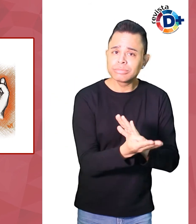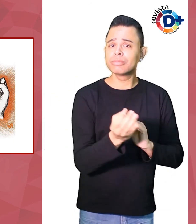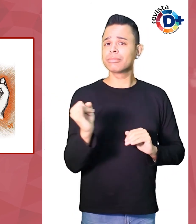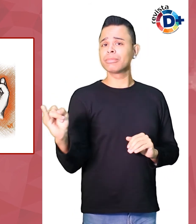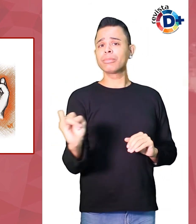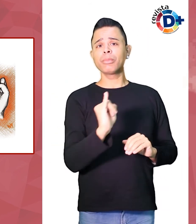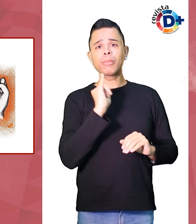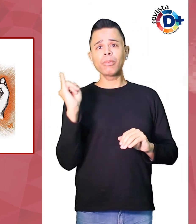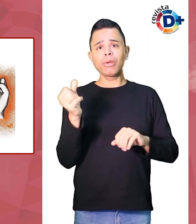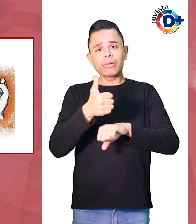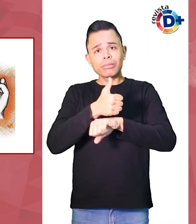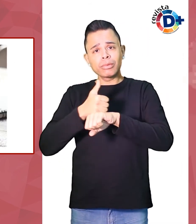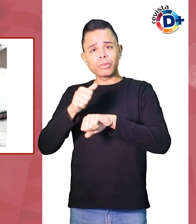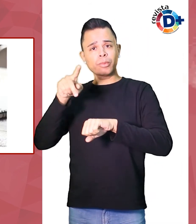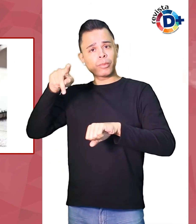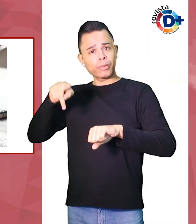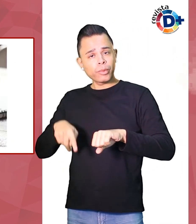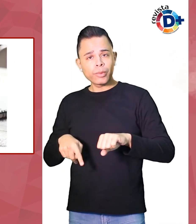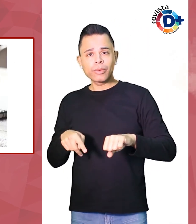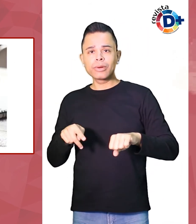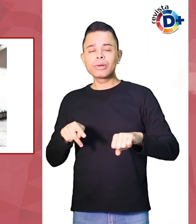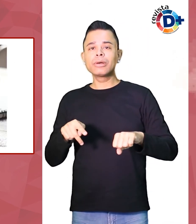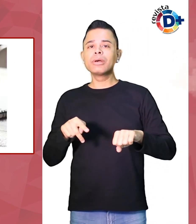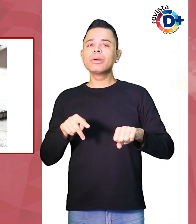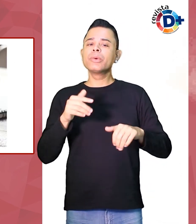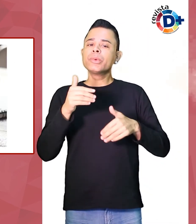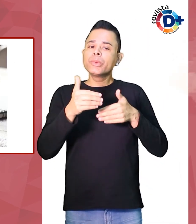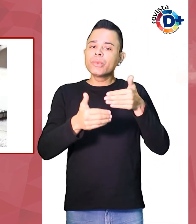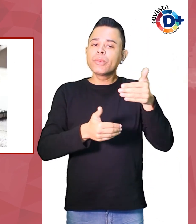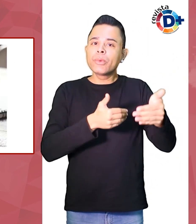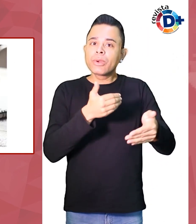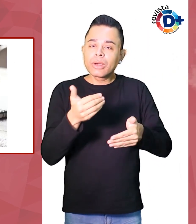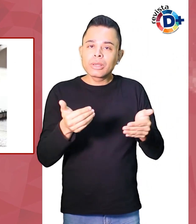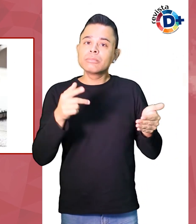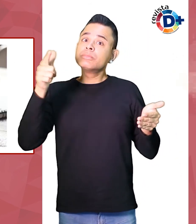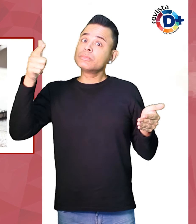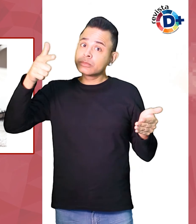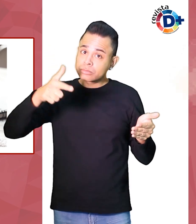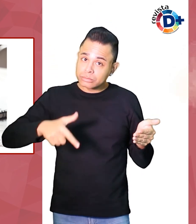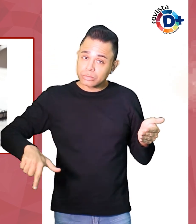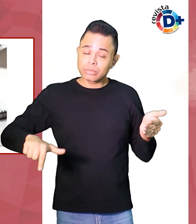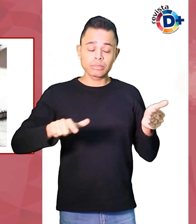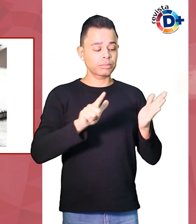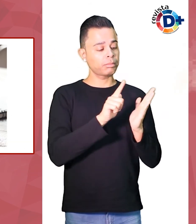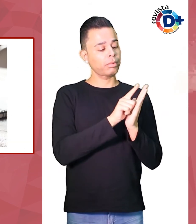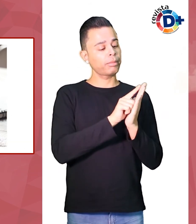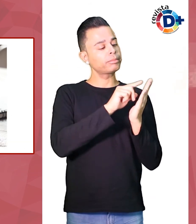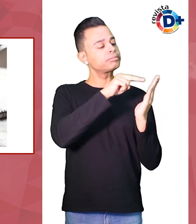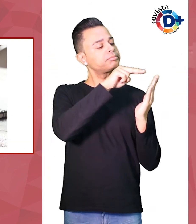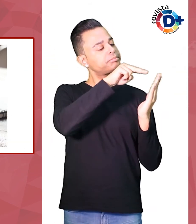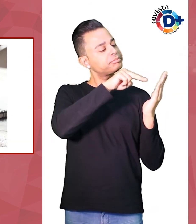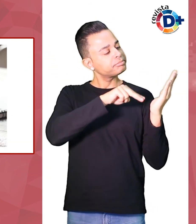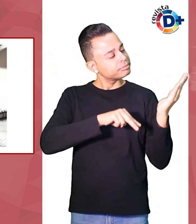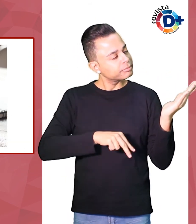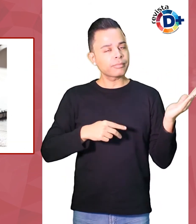Voltar periodicamente às próprias anotações faz com que o tradutor intérprete possa